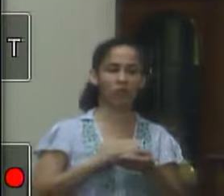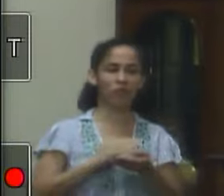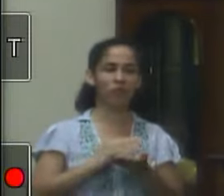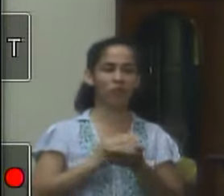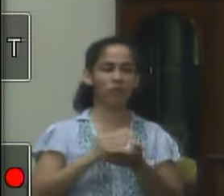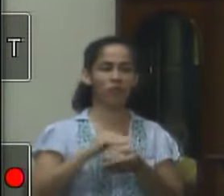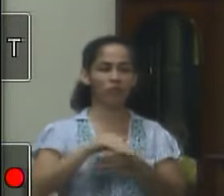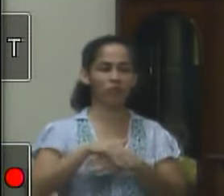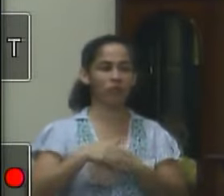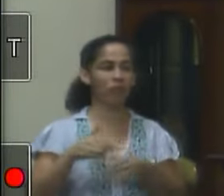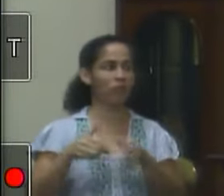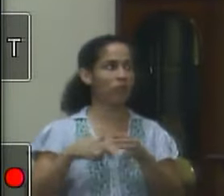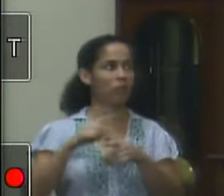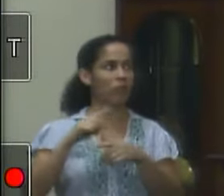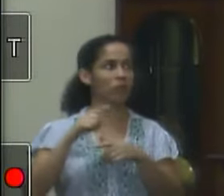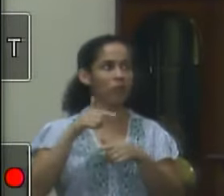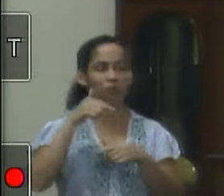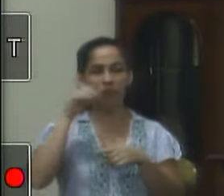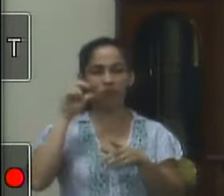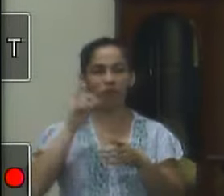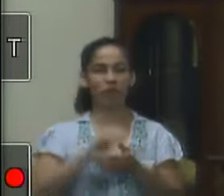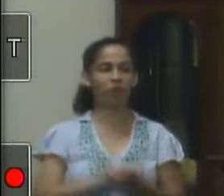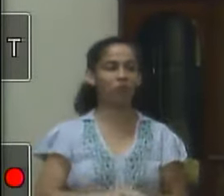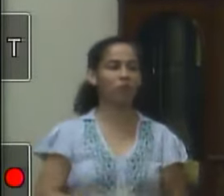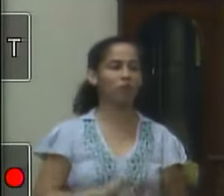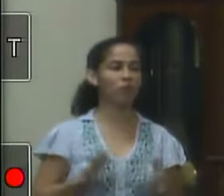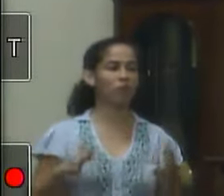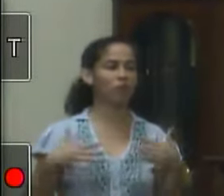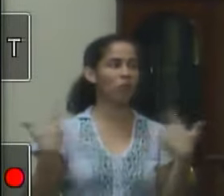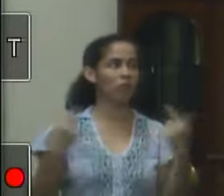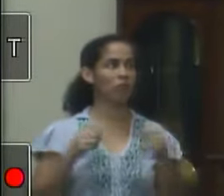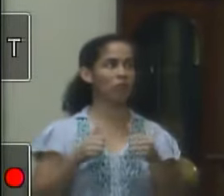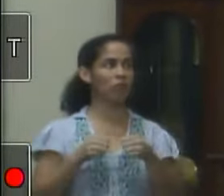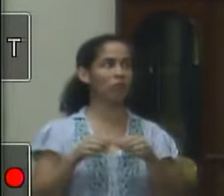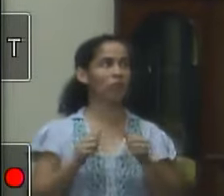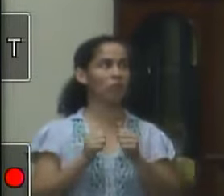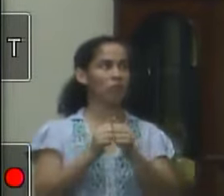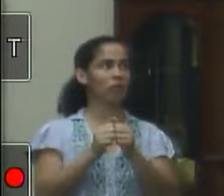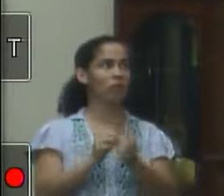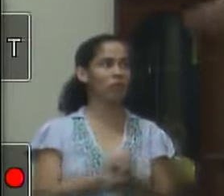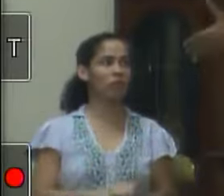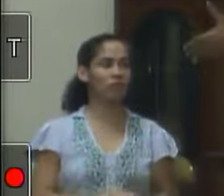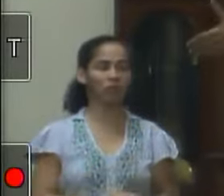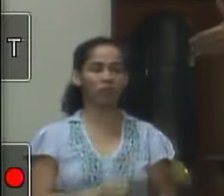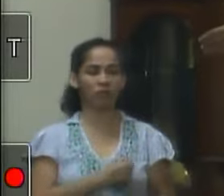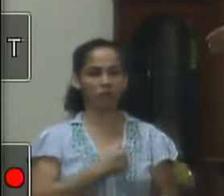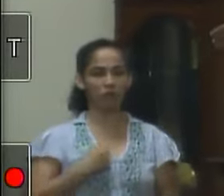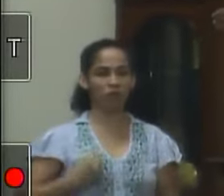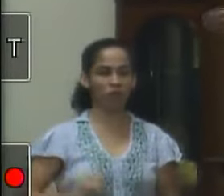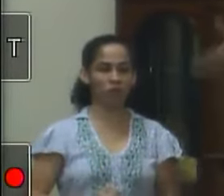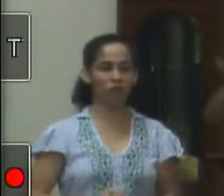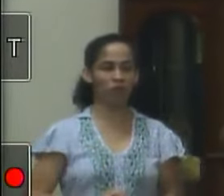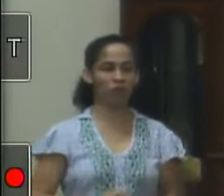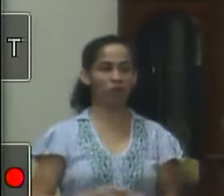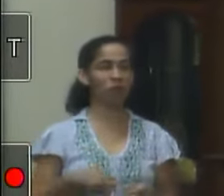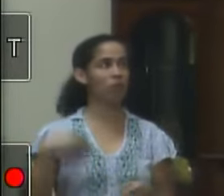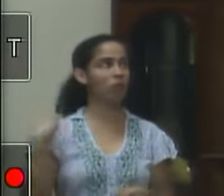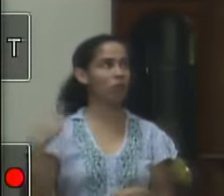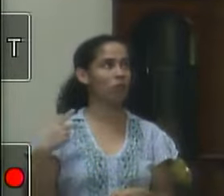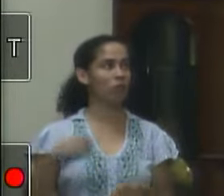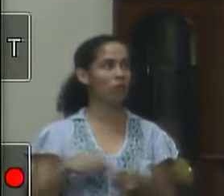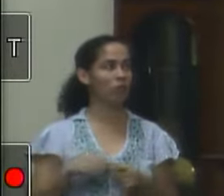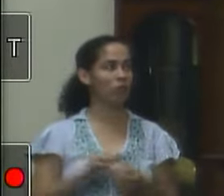a grata surpresa de estarmos juntos, o Senai, o vereador,